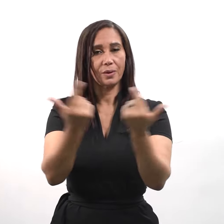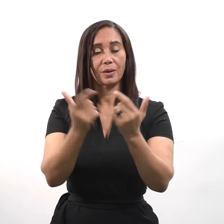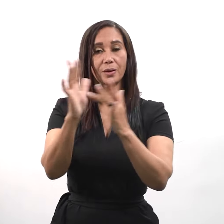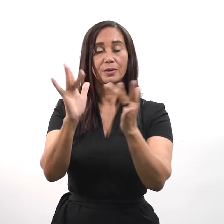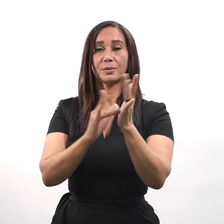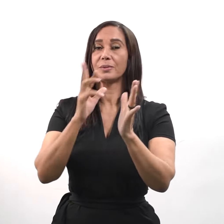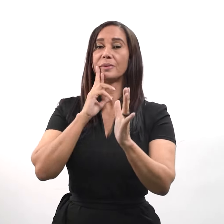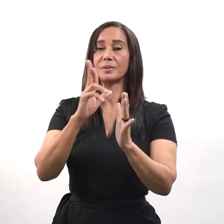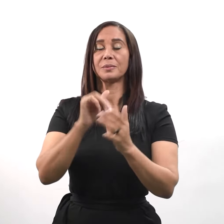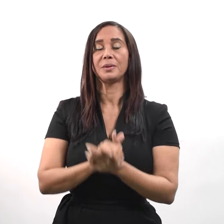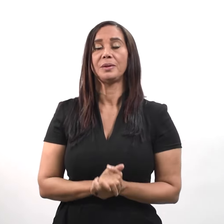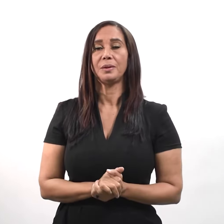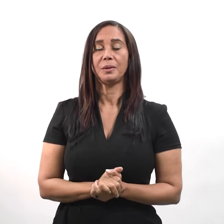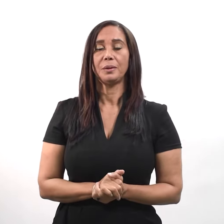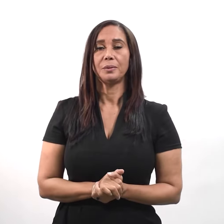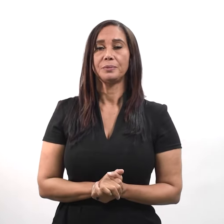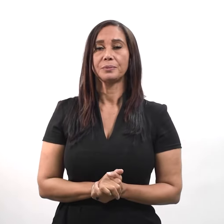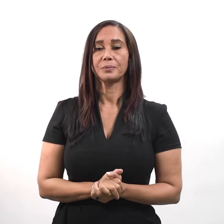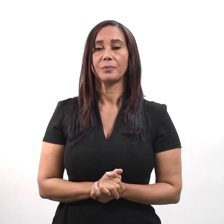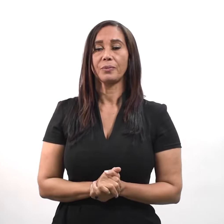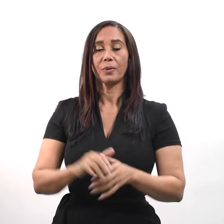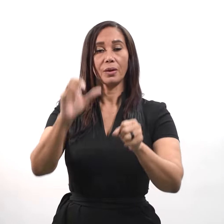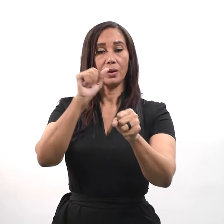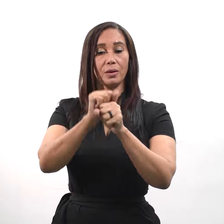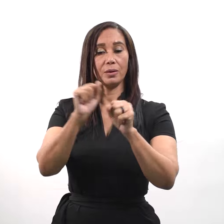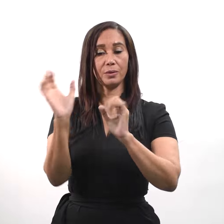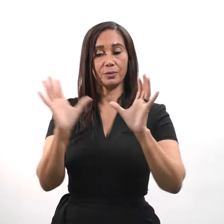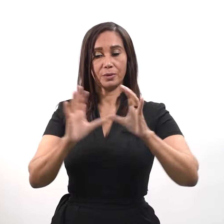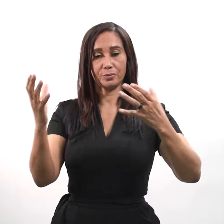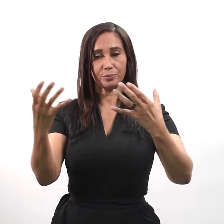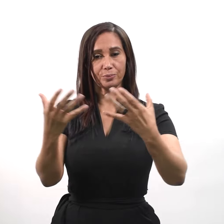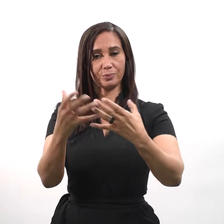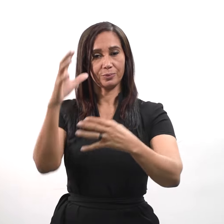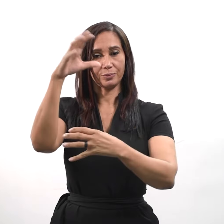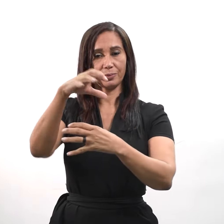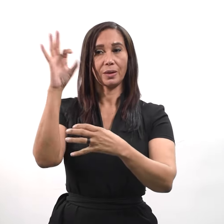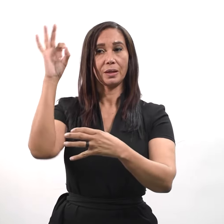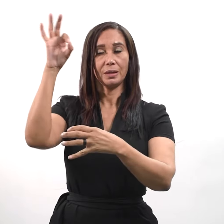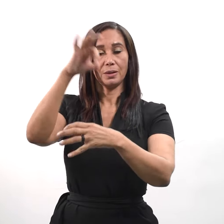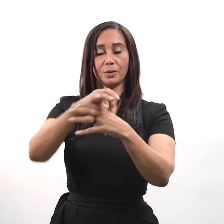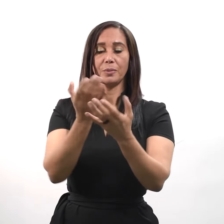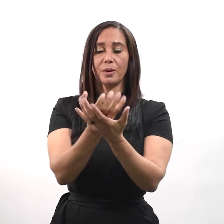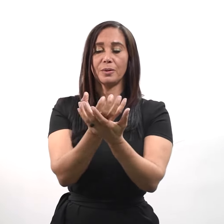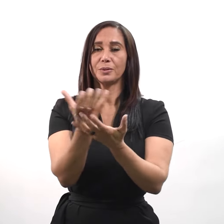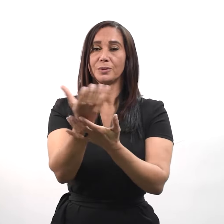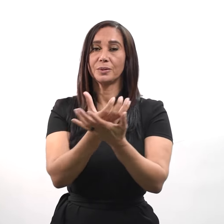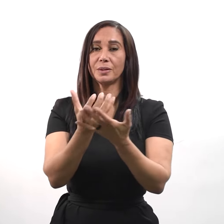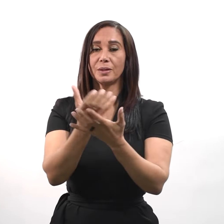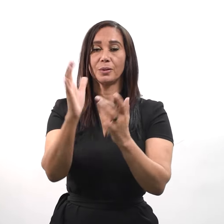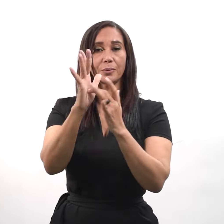respondió Las zorras tienen madriguera y los pájaros nido Pero el Hijo del Hombre no tiene